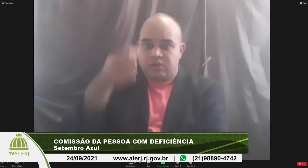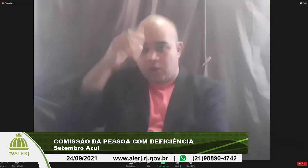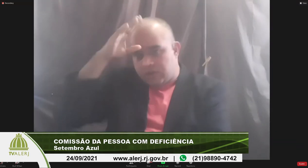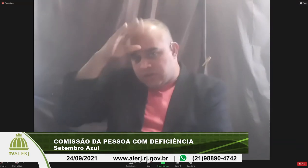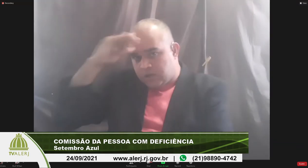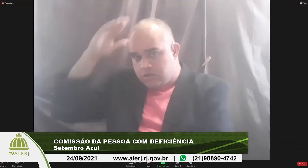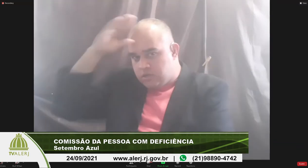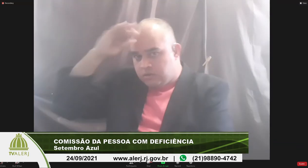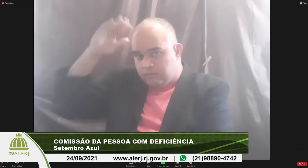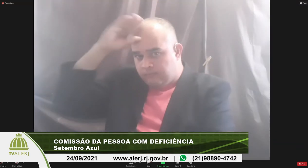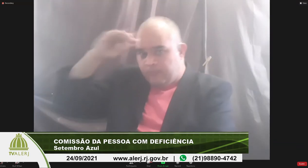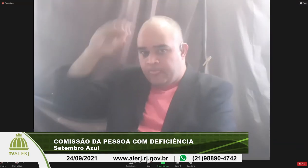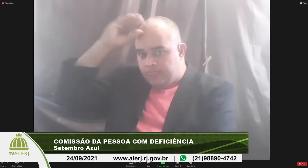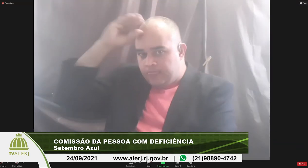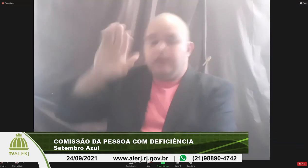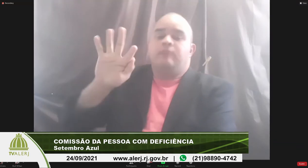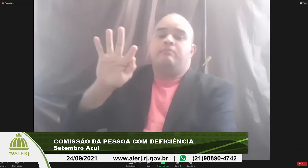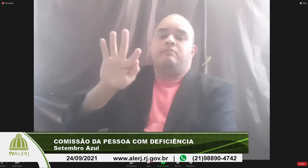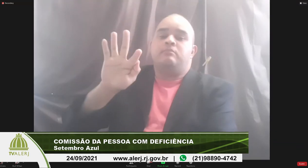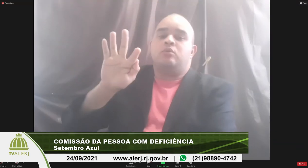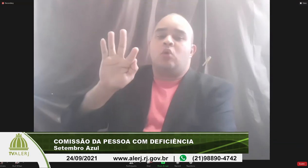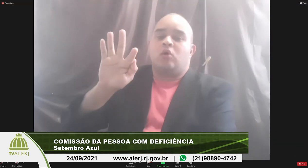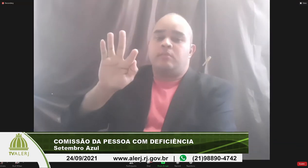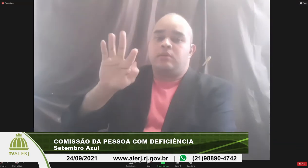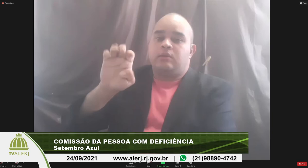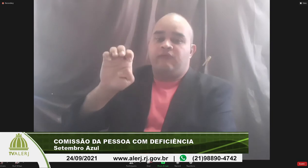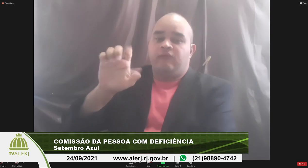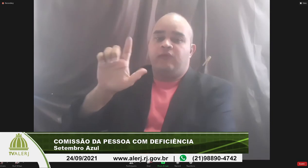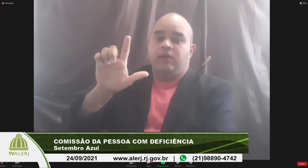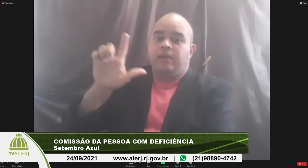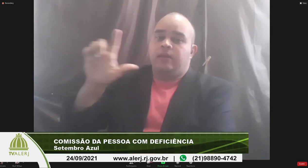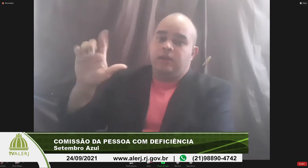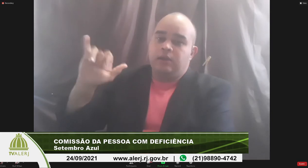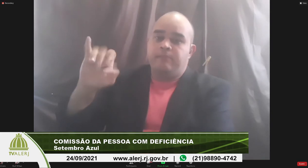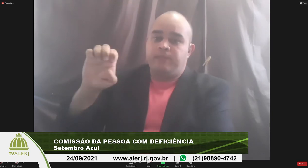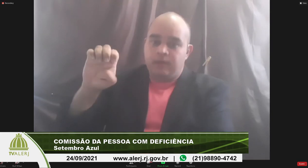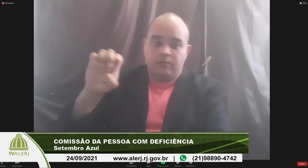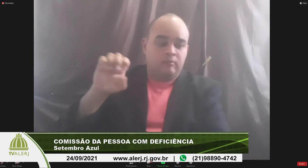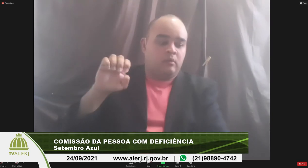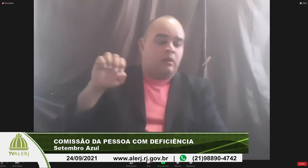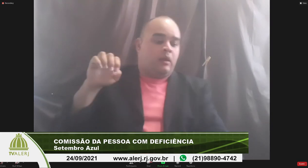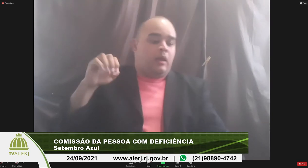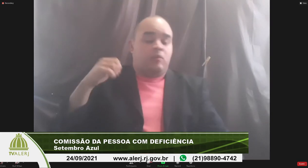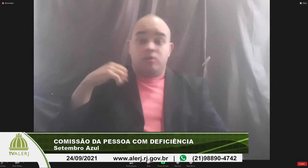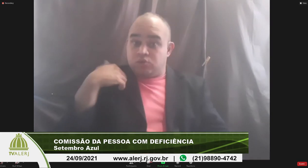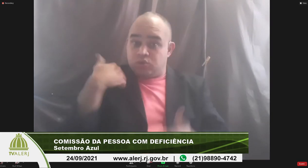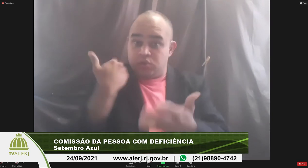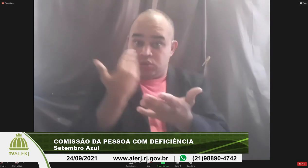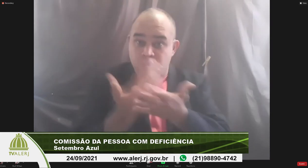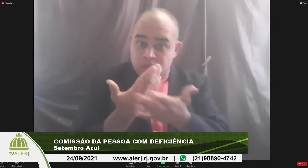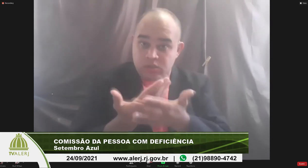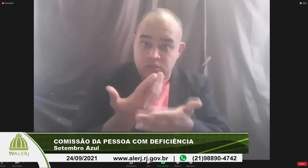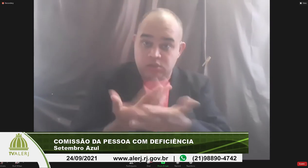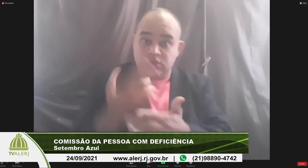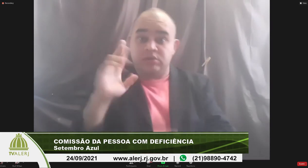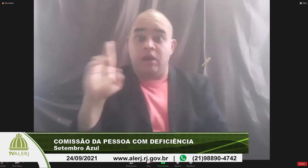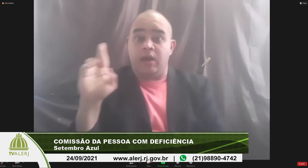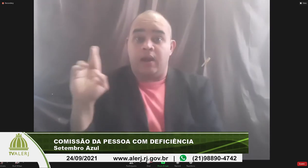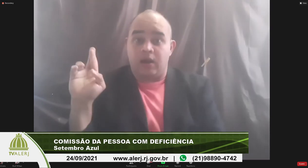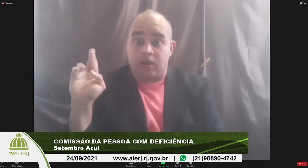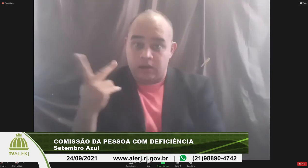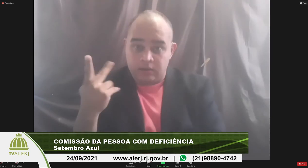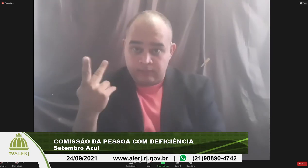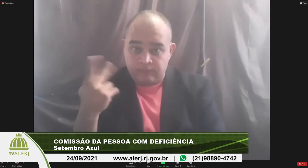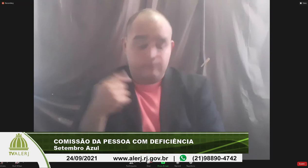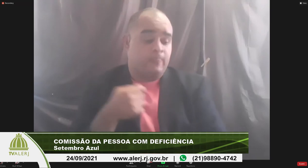sinal é esse aqui meu nome Felipe eu sou estudante de